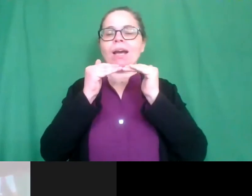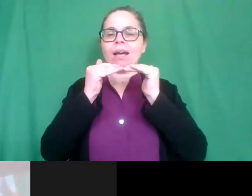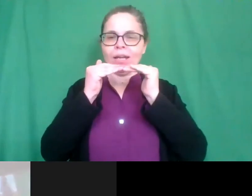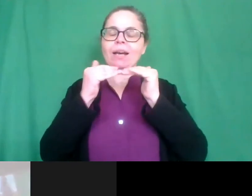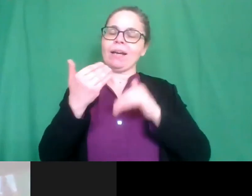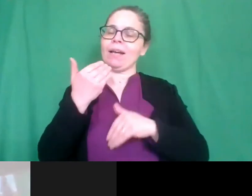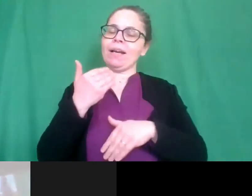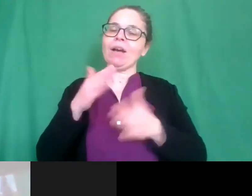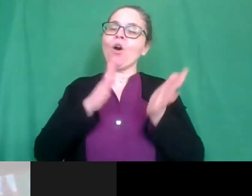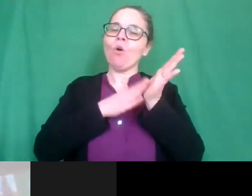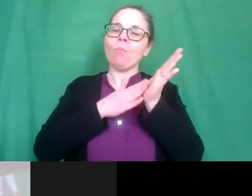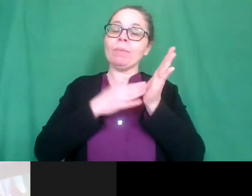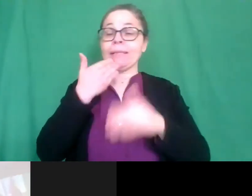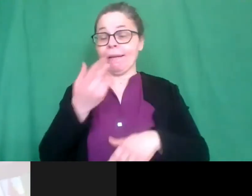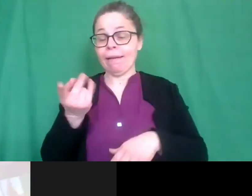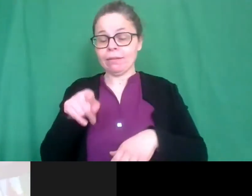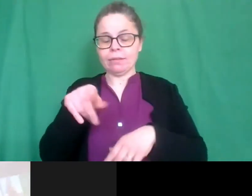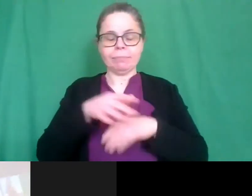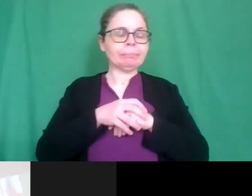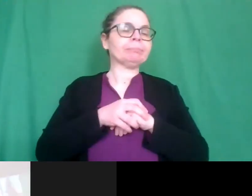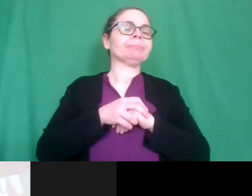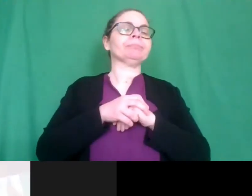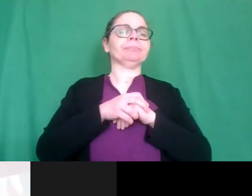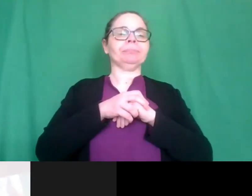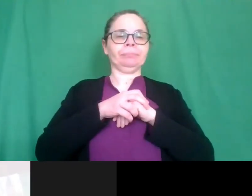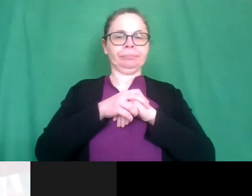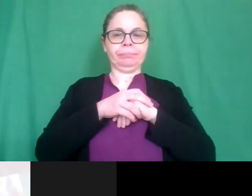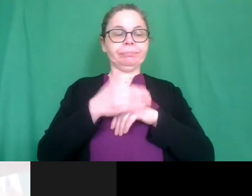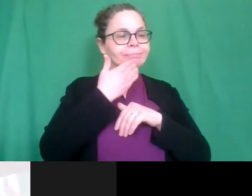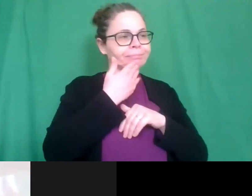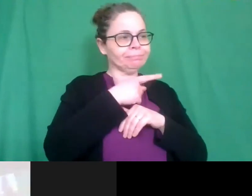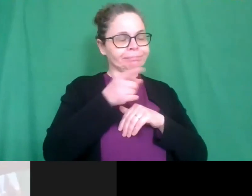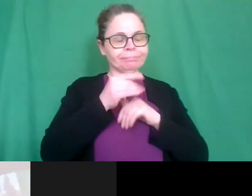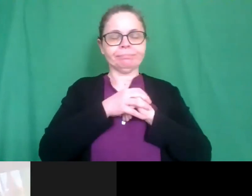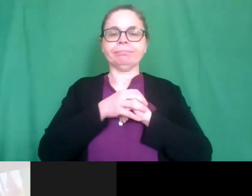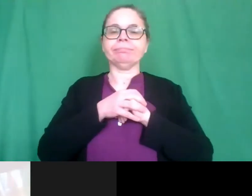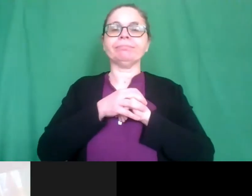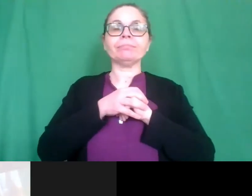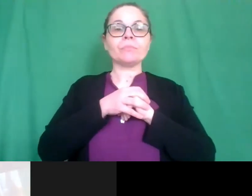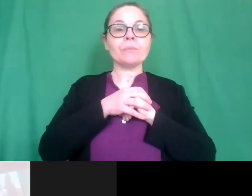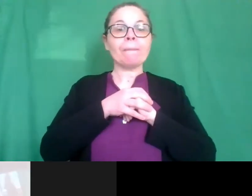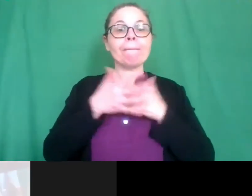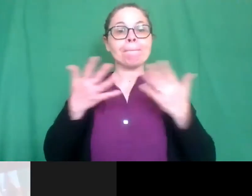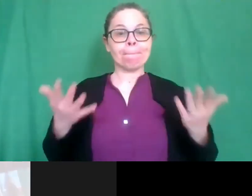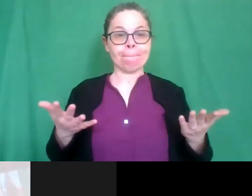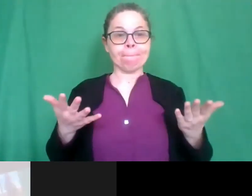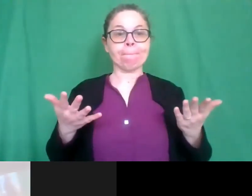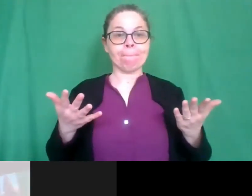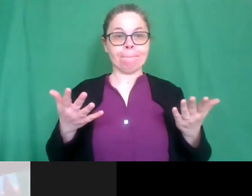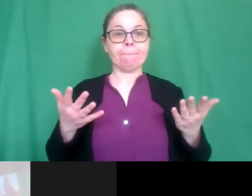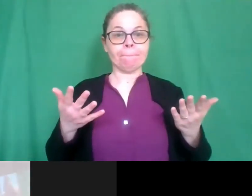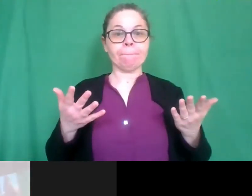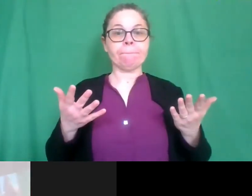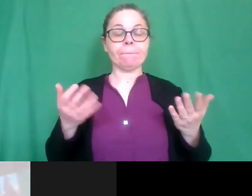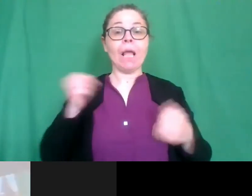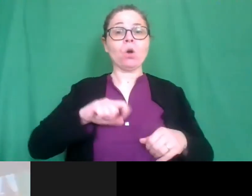scuole complimenti e grazie saluti a tutti i ragazzi dicevo un altro primo